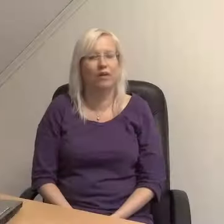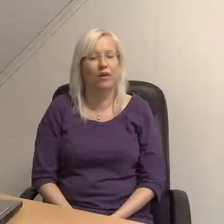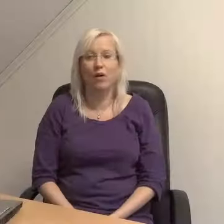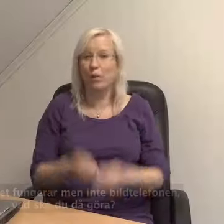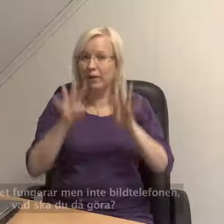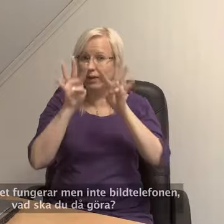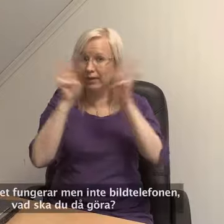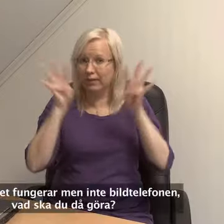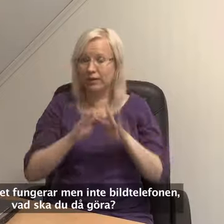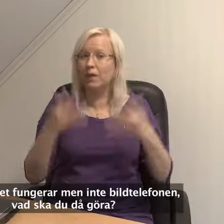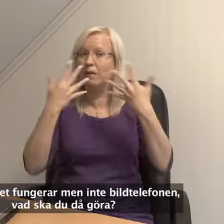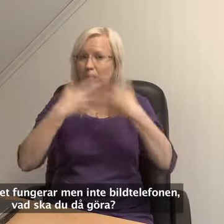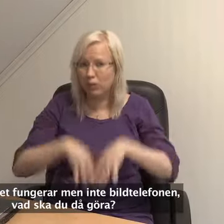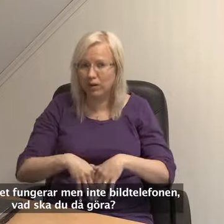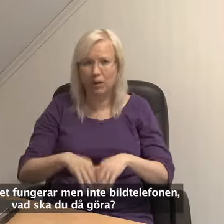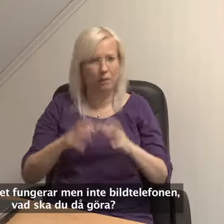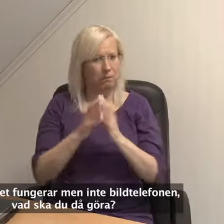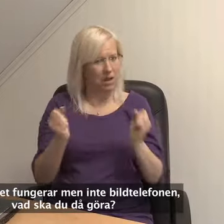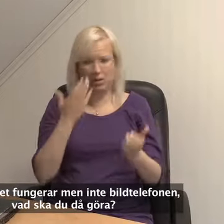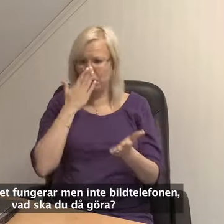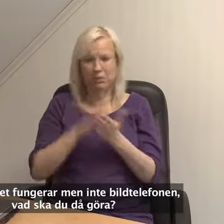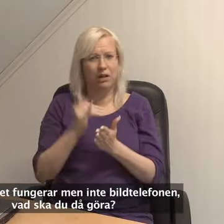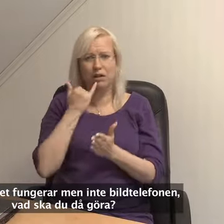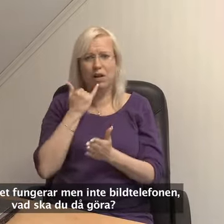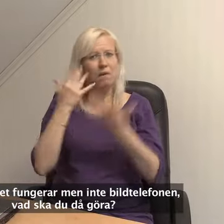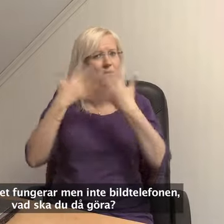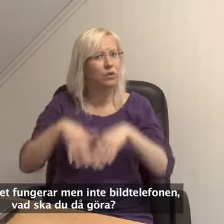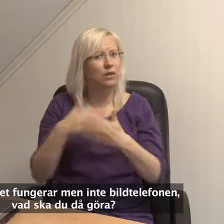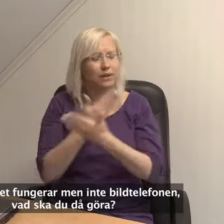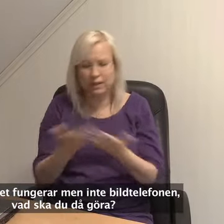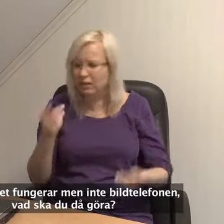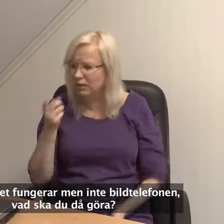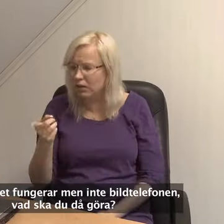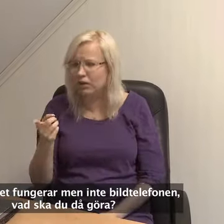Om internet fungerar men inte bildtelefonen. Vad ska du då göra?